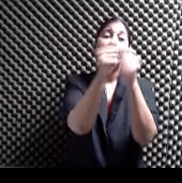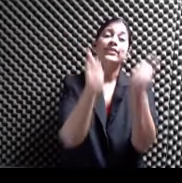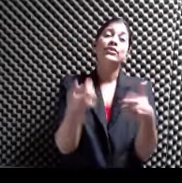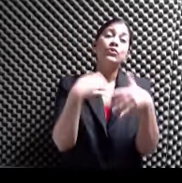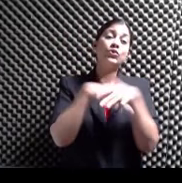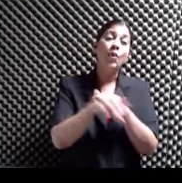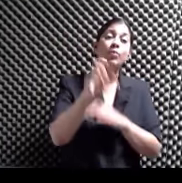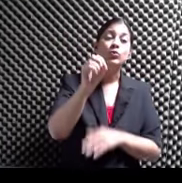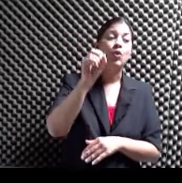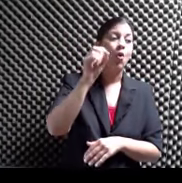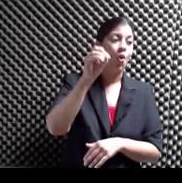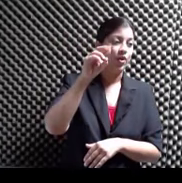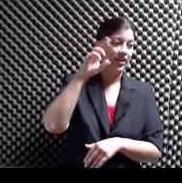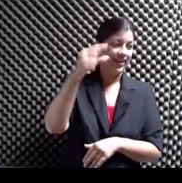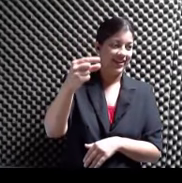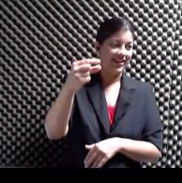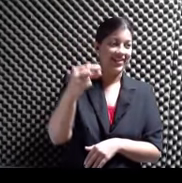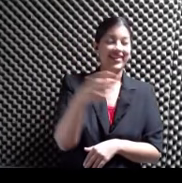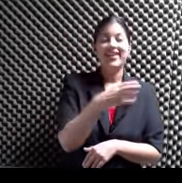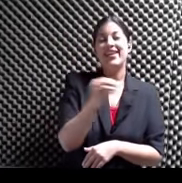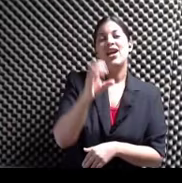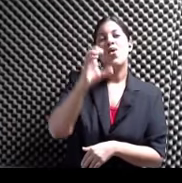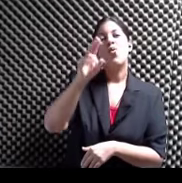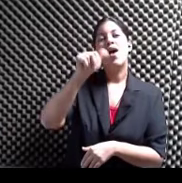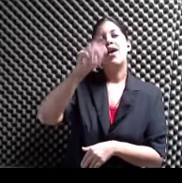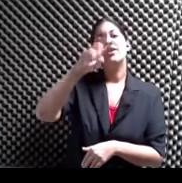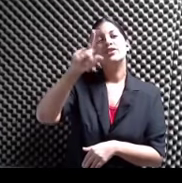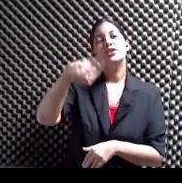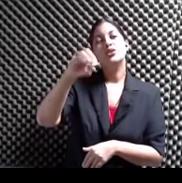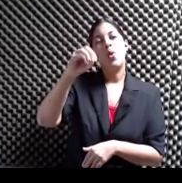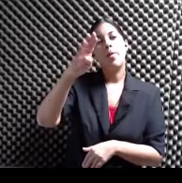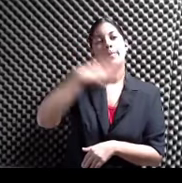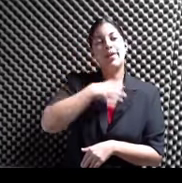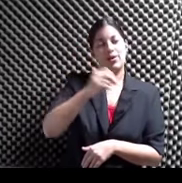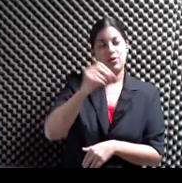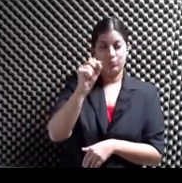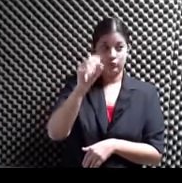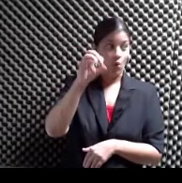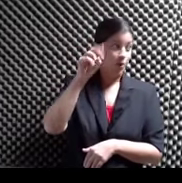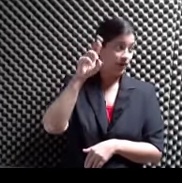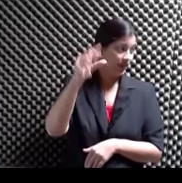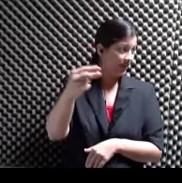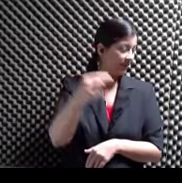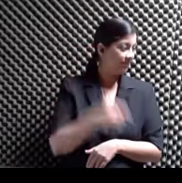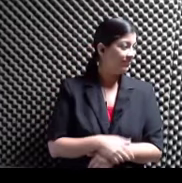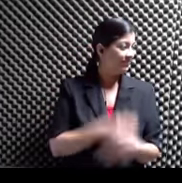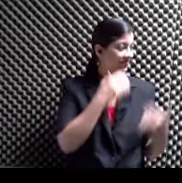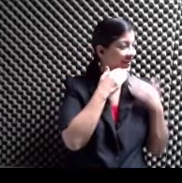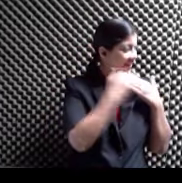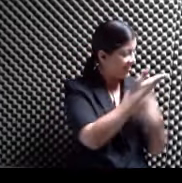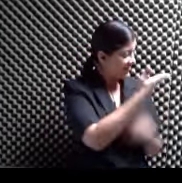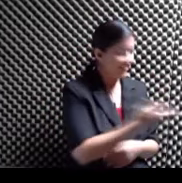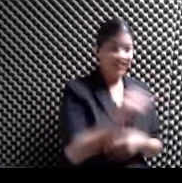Reina Y por cuartolaco.org Y pues exacto Y gracias a ti Javier Y